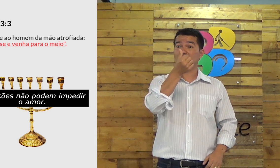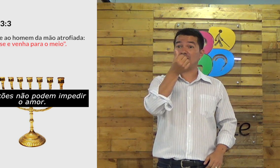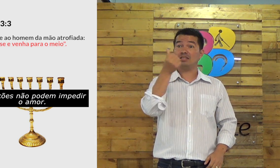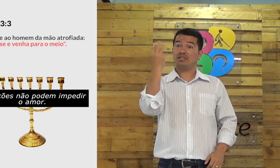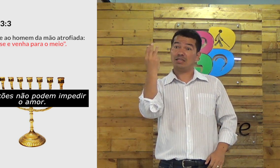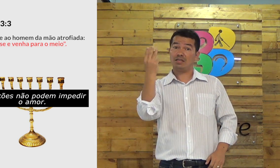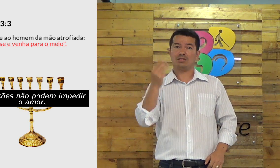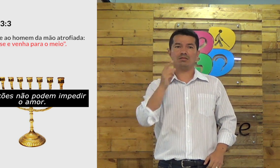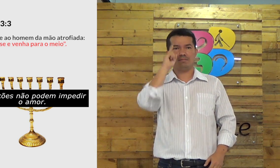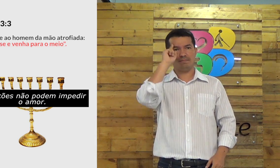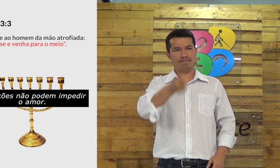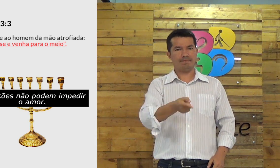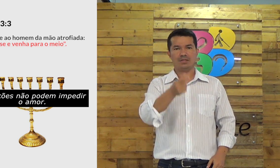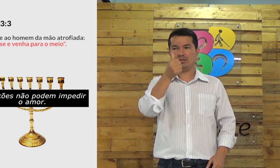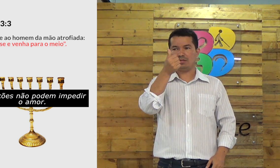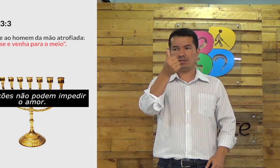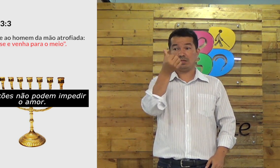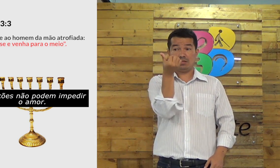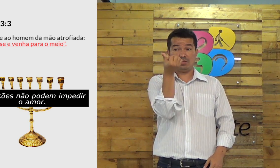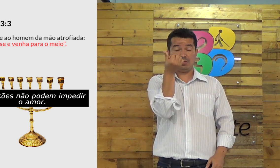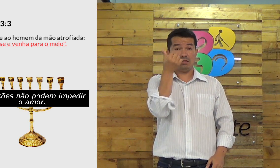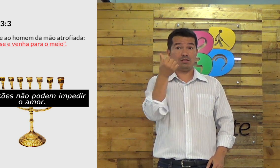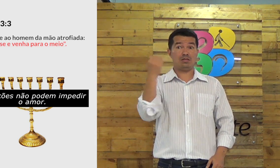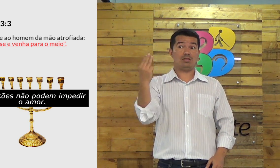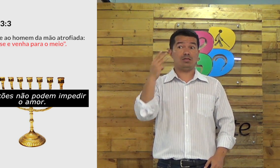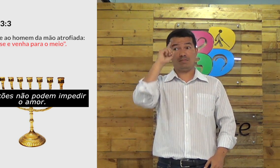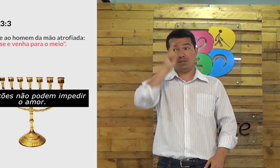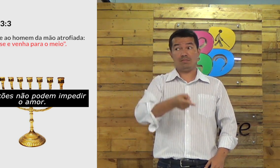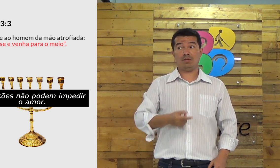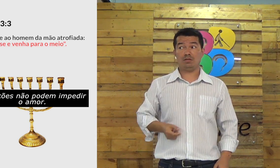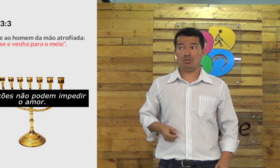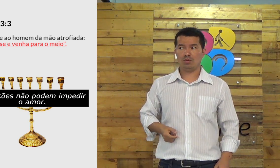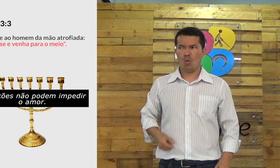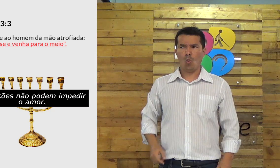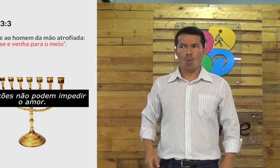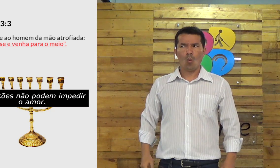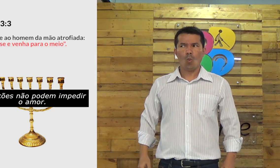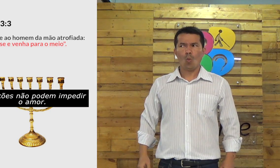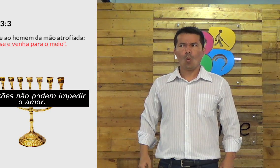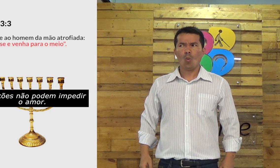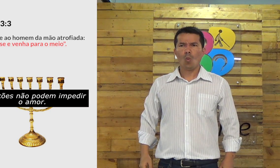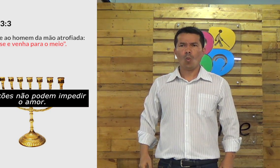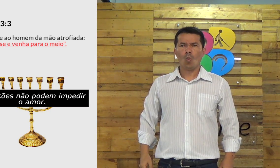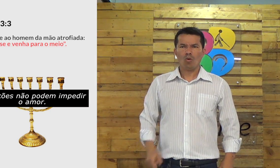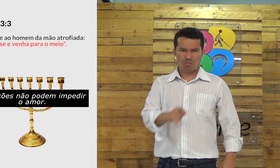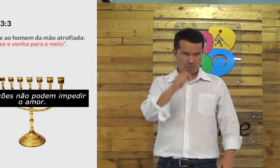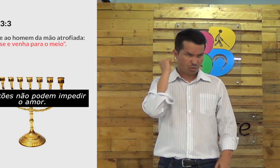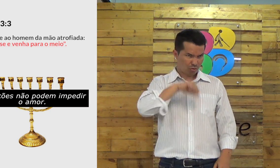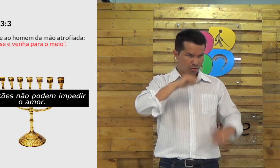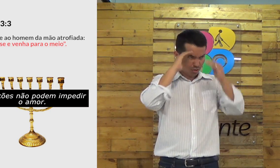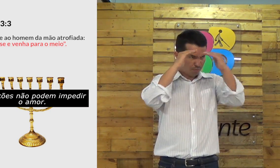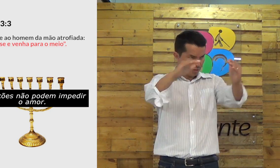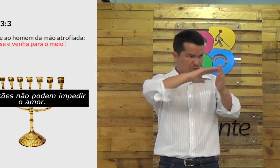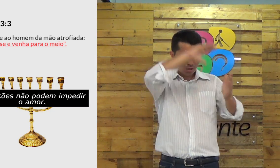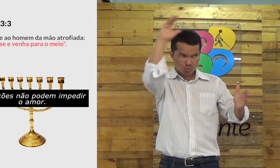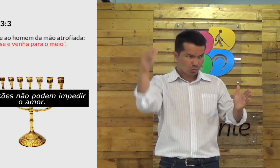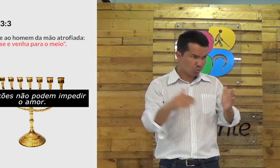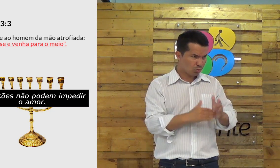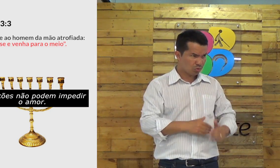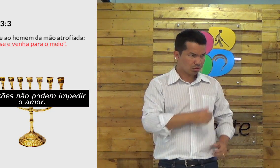são 113 mandamentos 613 mandamentos 613 você conseguiria